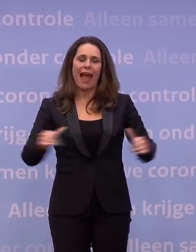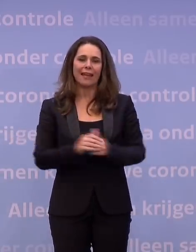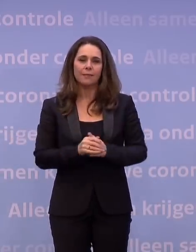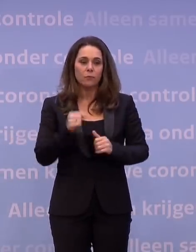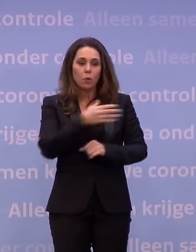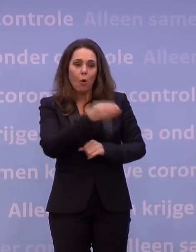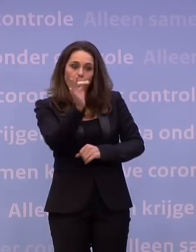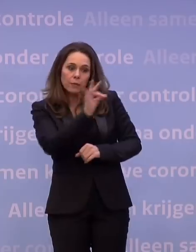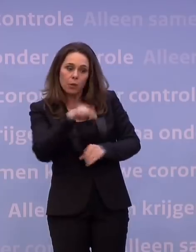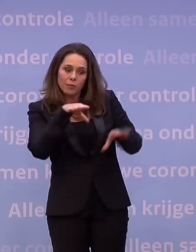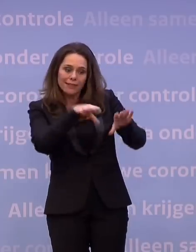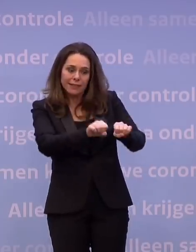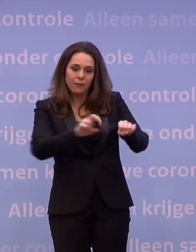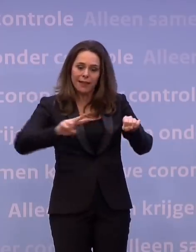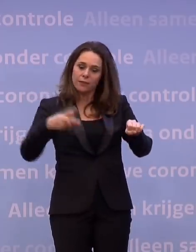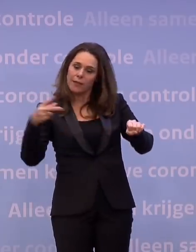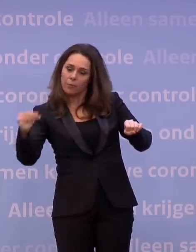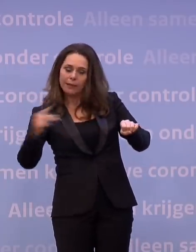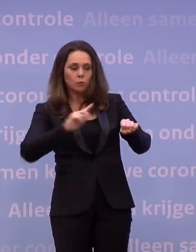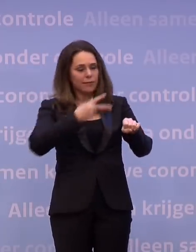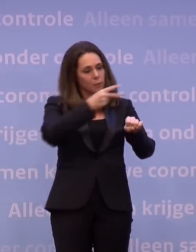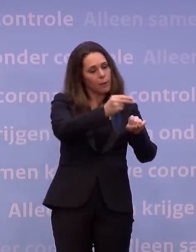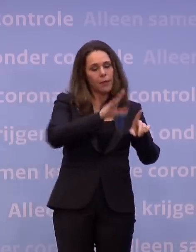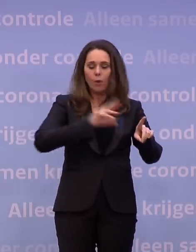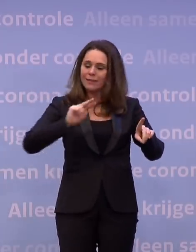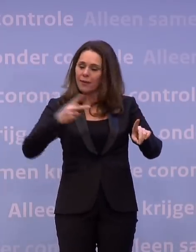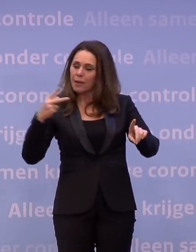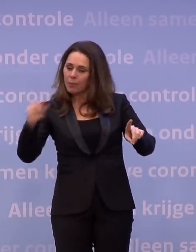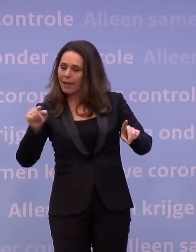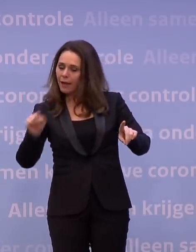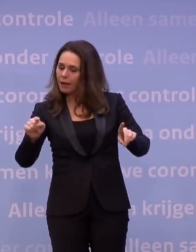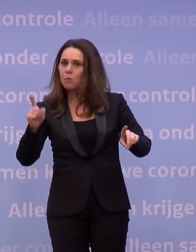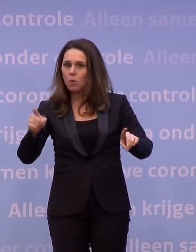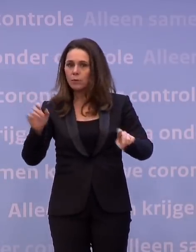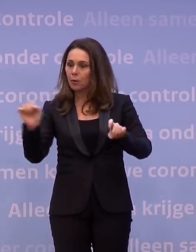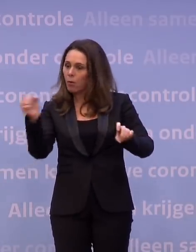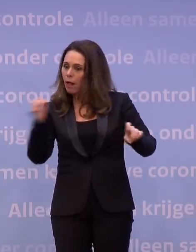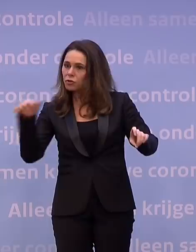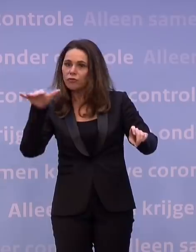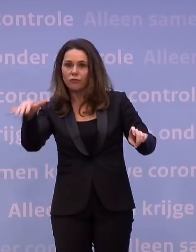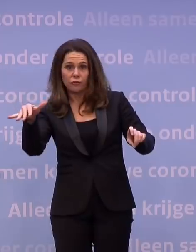honderd procent reserveren van de tweede prik. Dus zodra de eerste prik is gezet, ook voor de tweede prik moet het spul in de koelkast liggen.